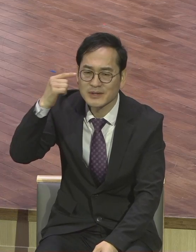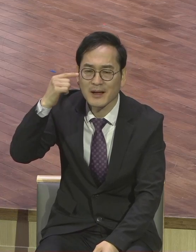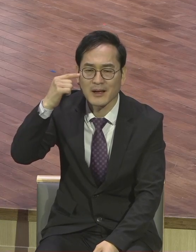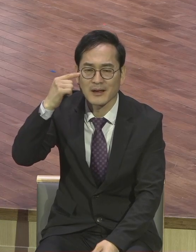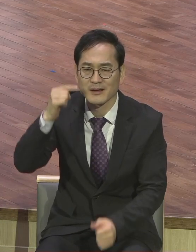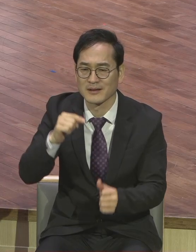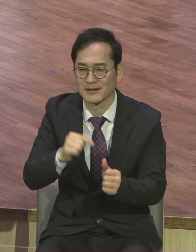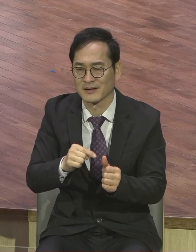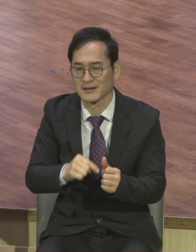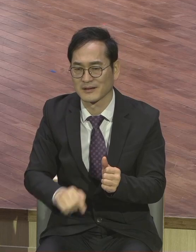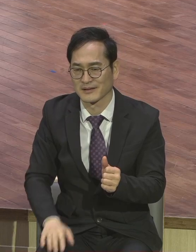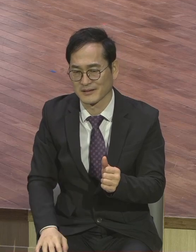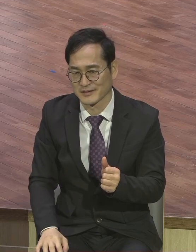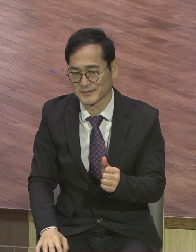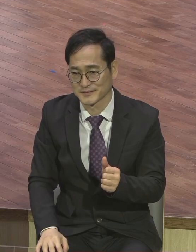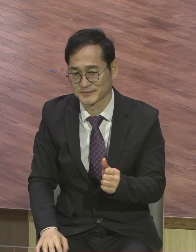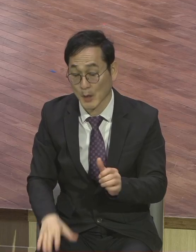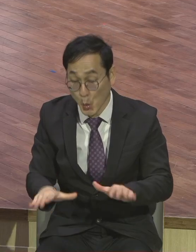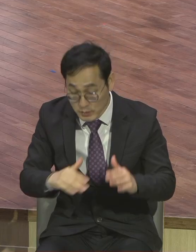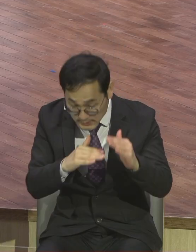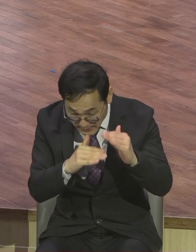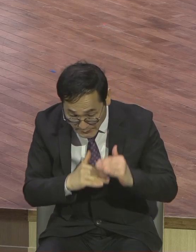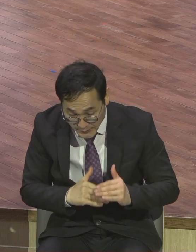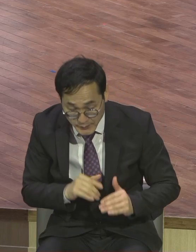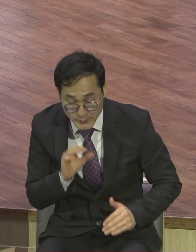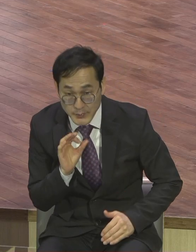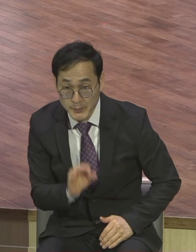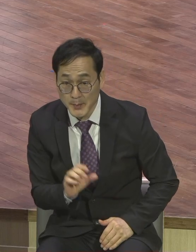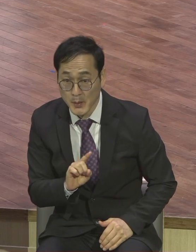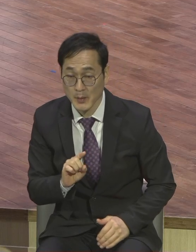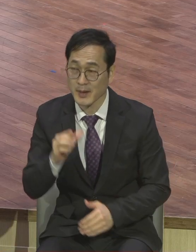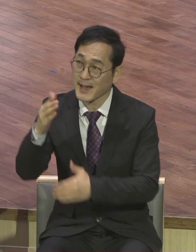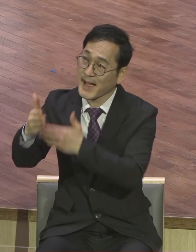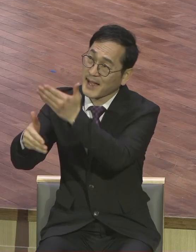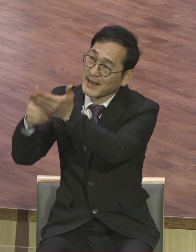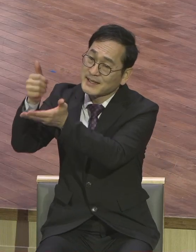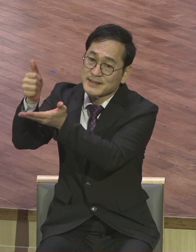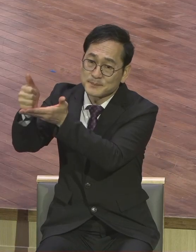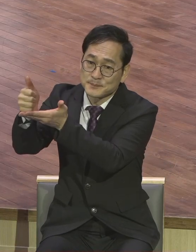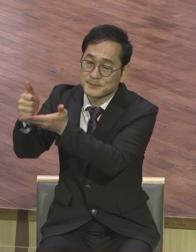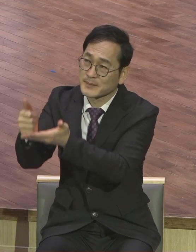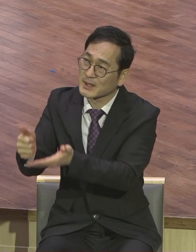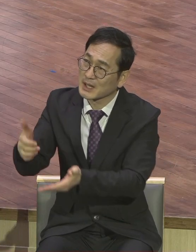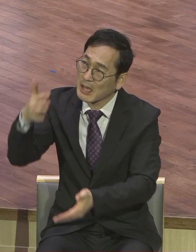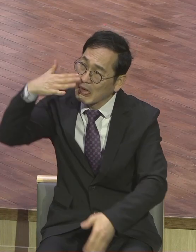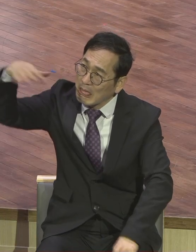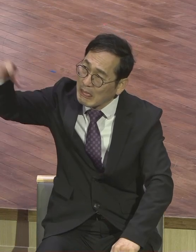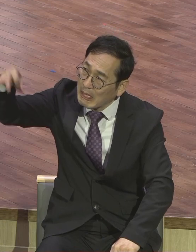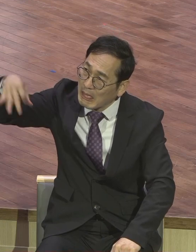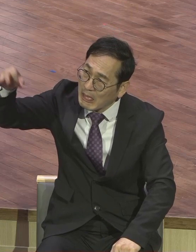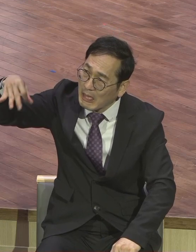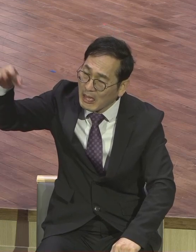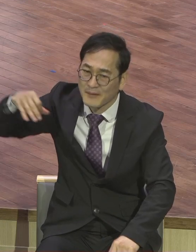마치 오늘 본문의 표현처럼 하나님을 업신 여기는 행동입니다.